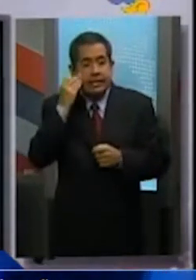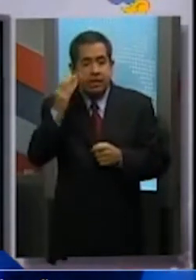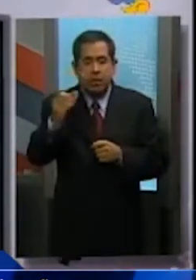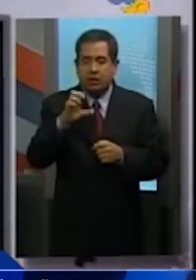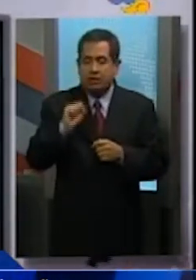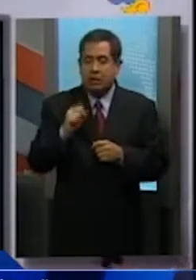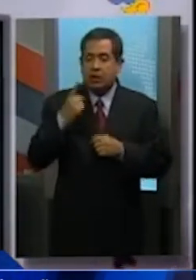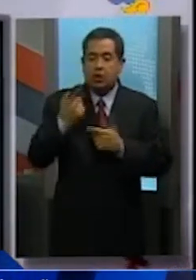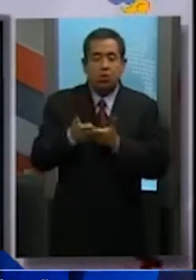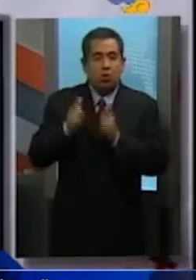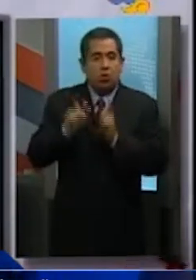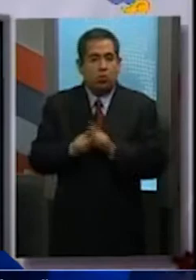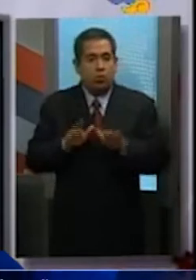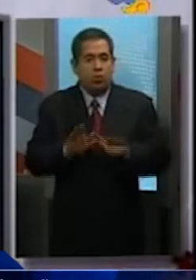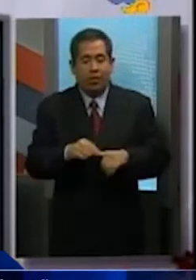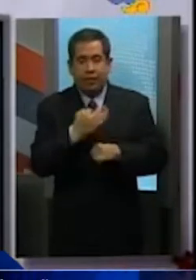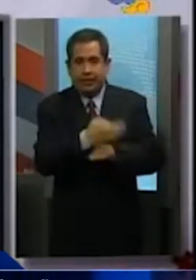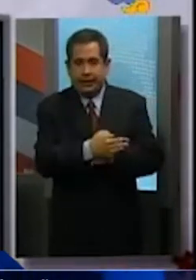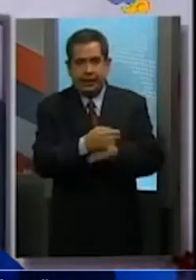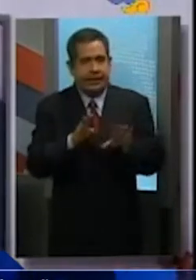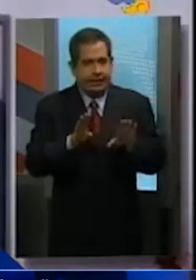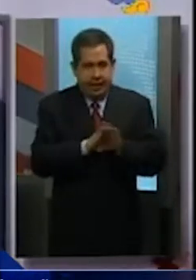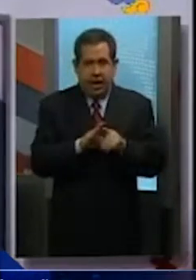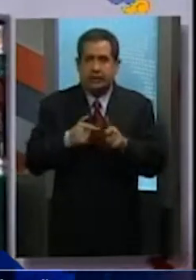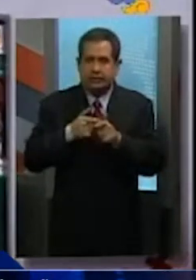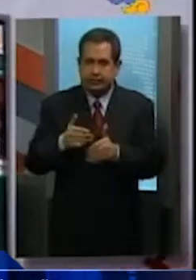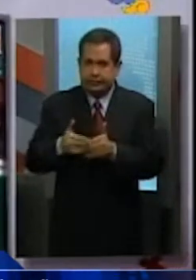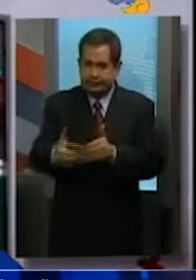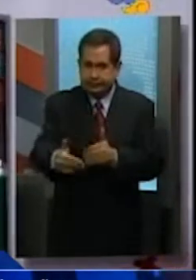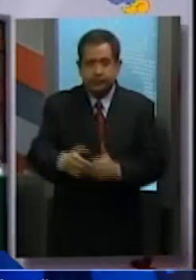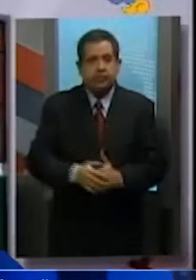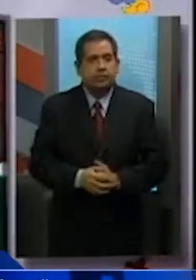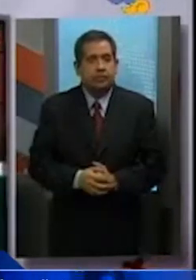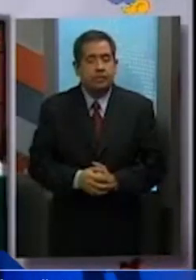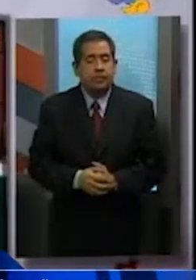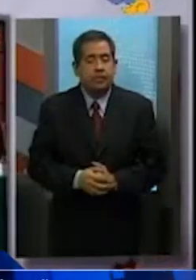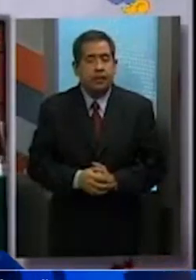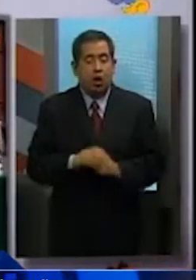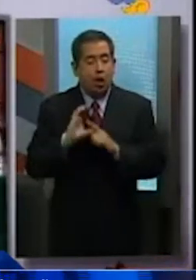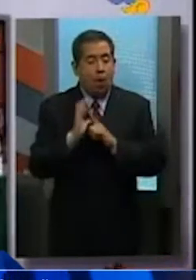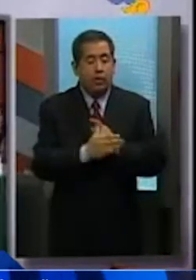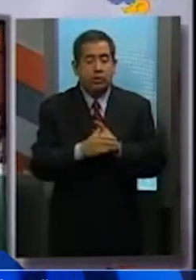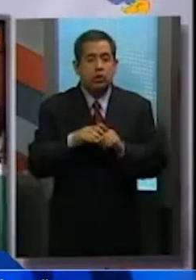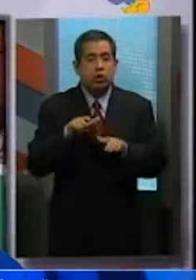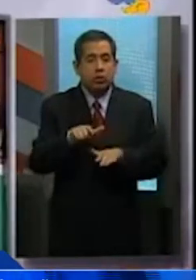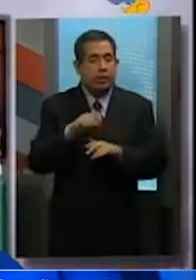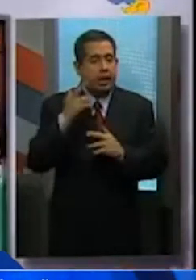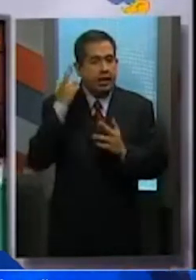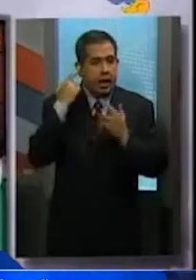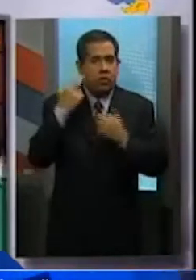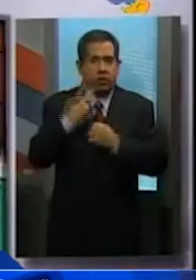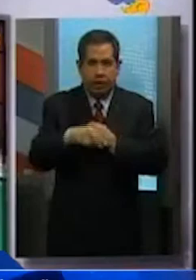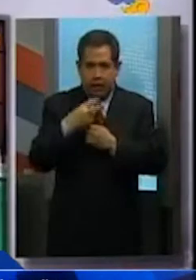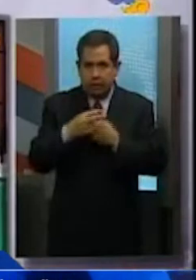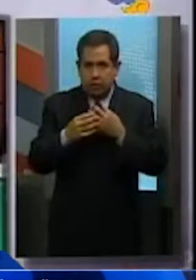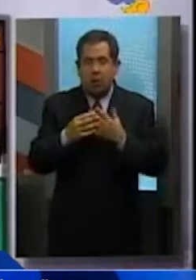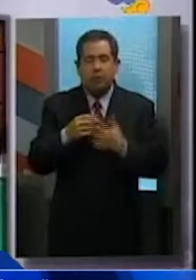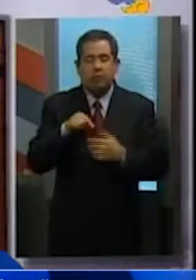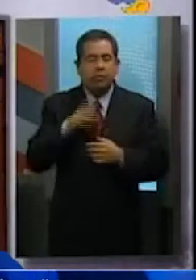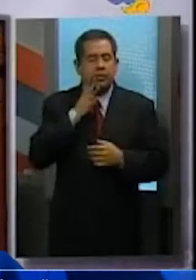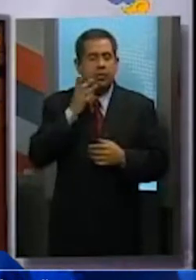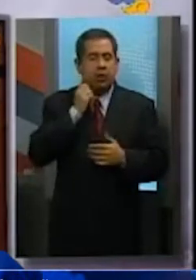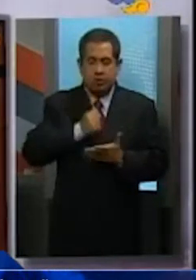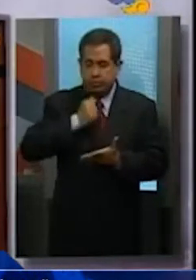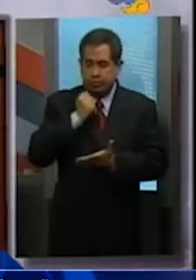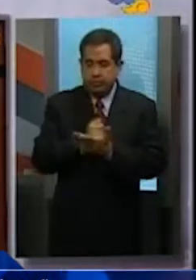62ª Legislatura. La Comisión de Radio y Televisión de la Cámara de Diputados aprobó un dictamen por